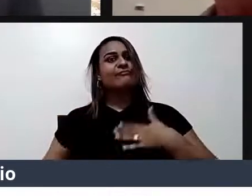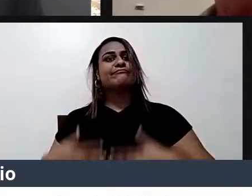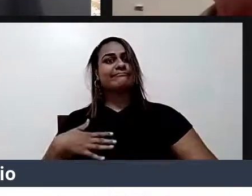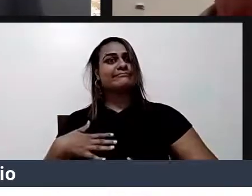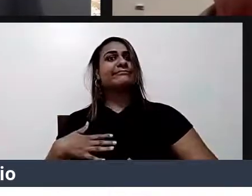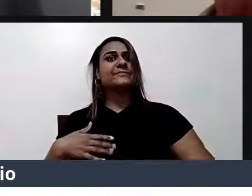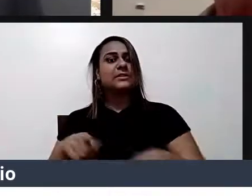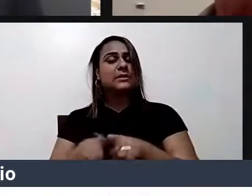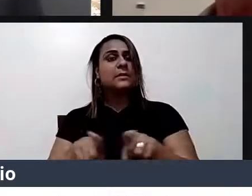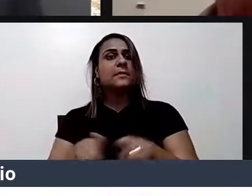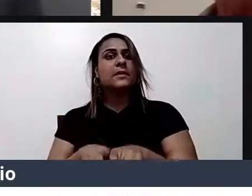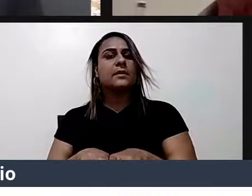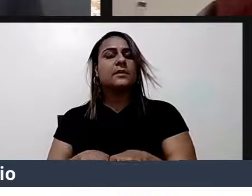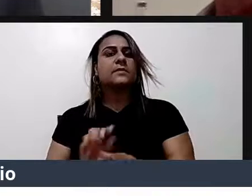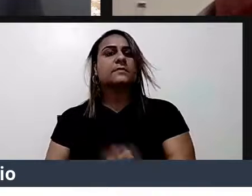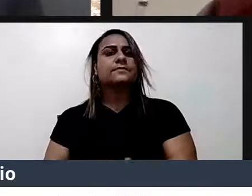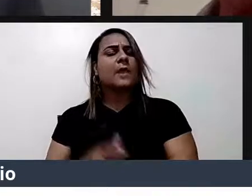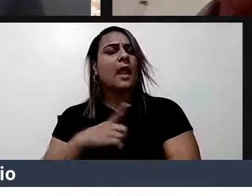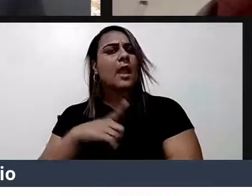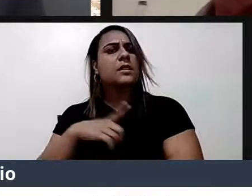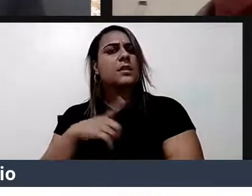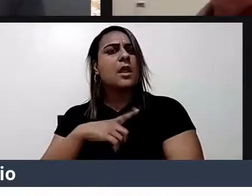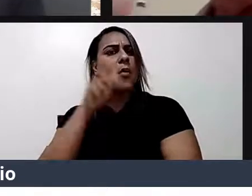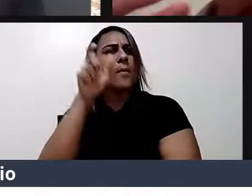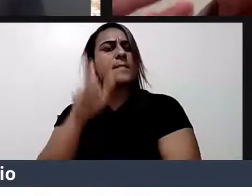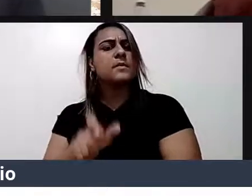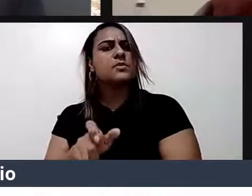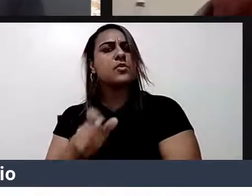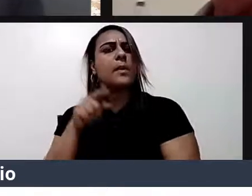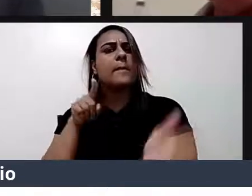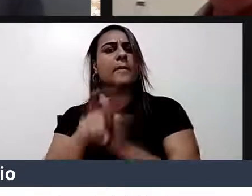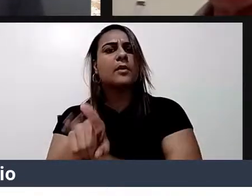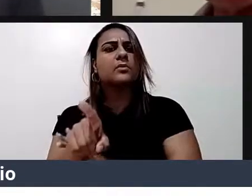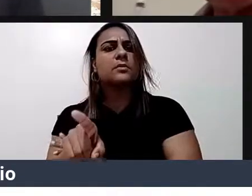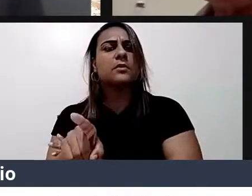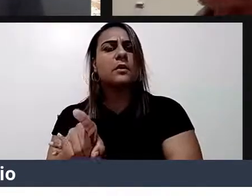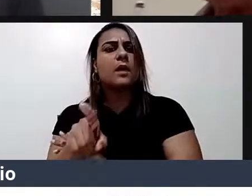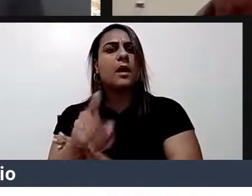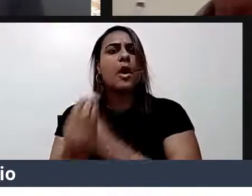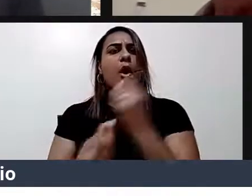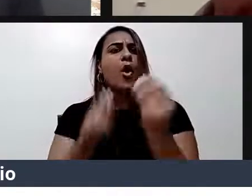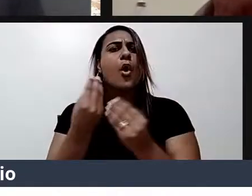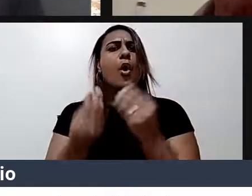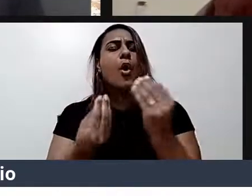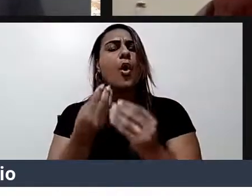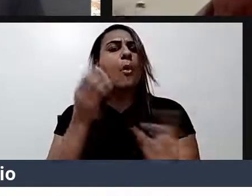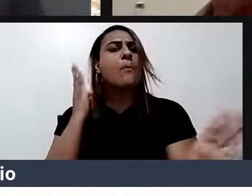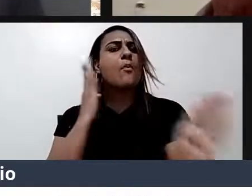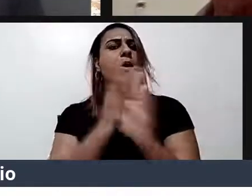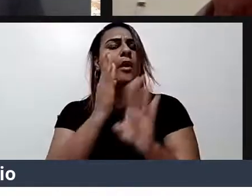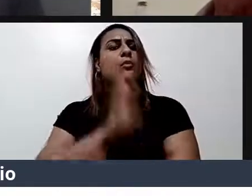alguém perguntando como encontrar, como chegar na página. É bem fácil. bem simples.